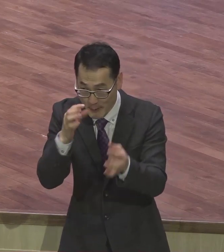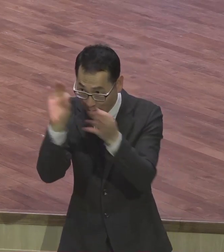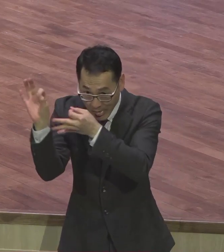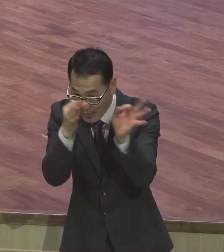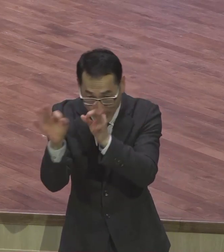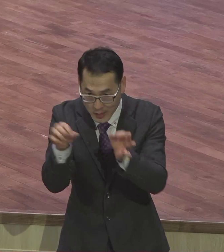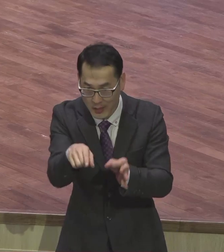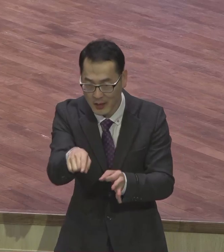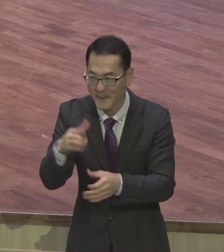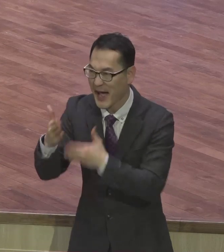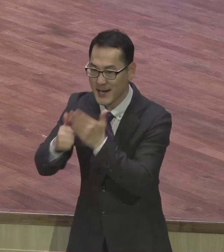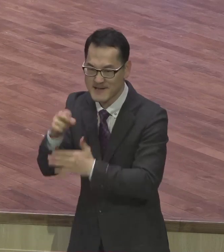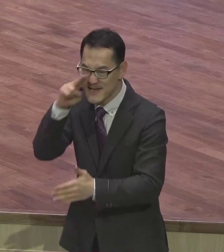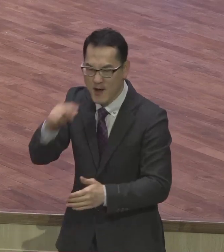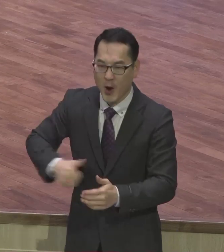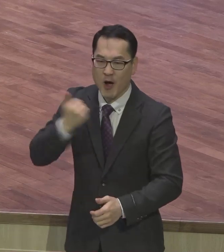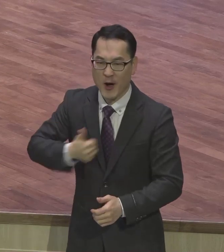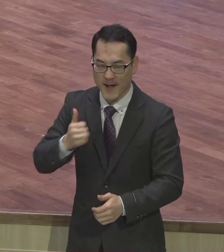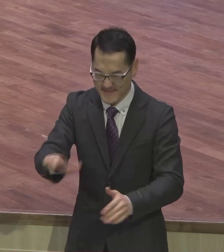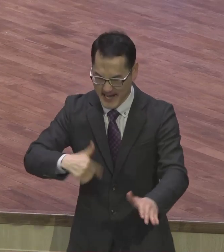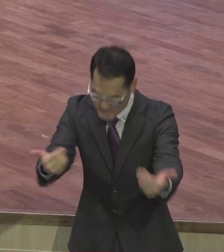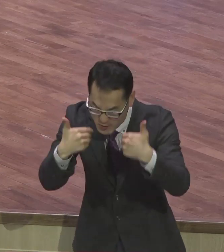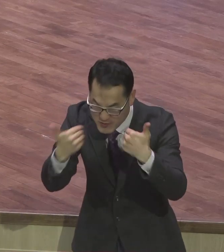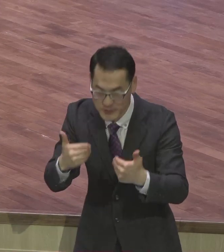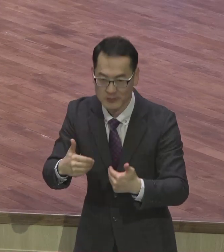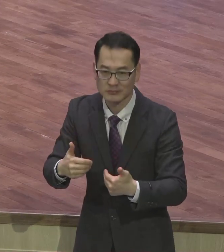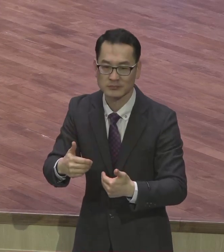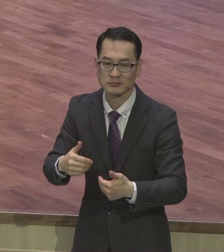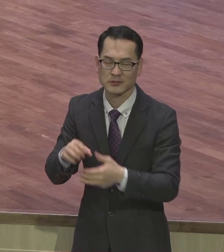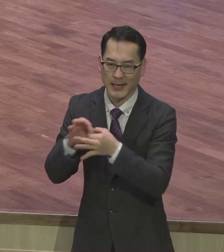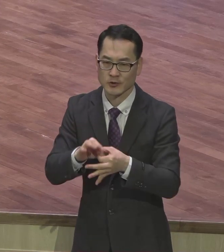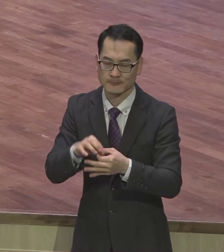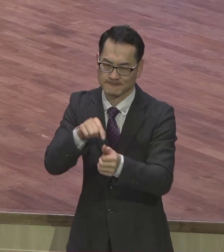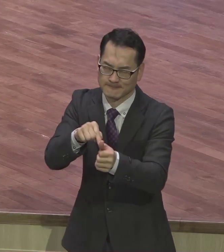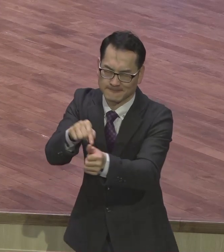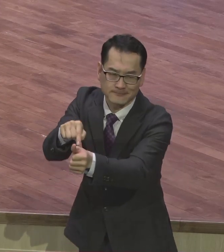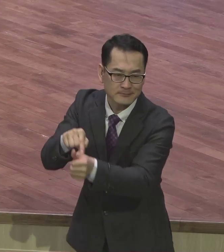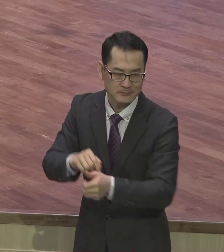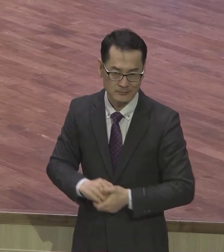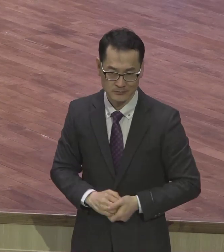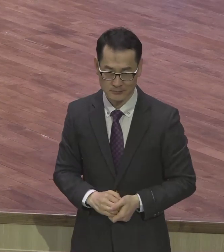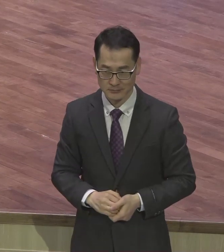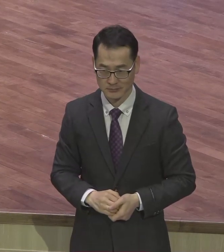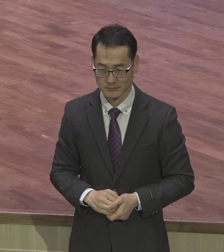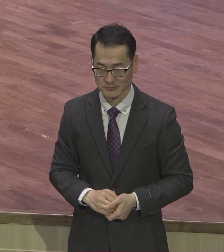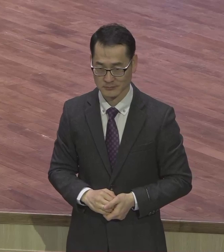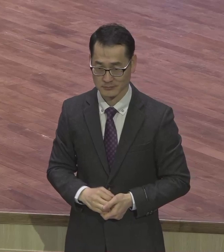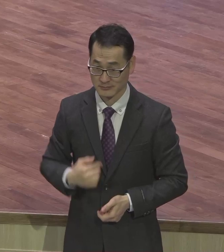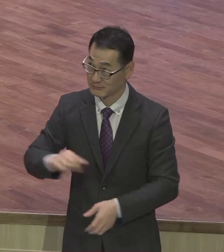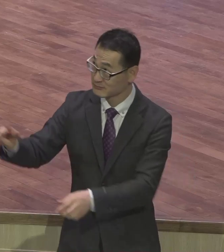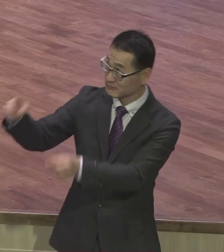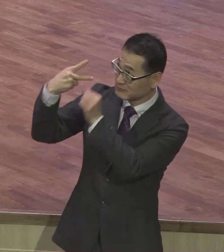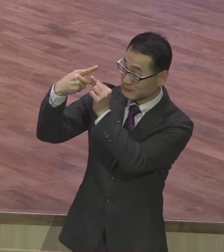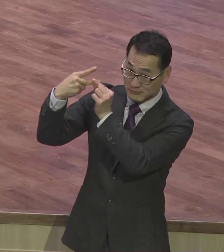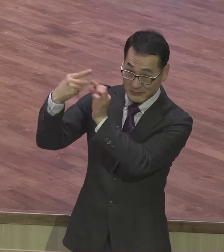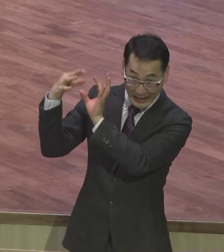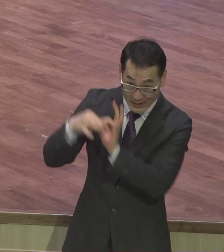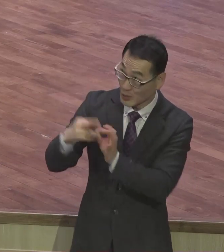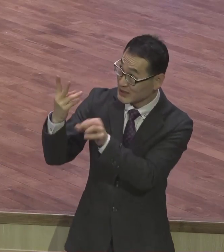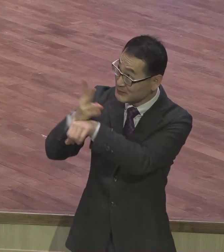오늘 이후로 좀 처음에 보시길 바랍니다. 얼마나 감사합니다. 나를 다 쳐다보고 나를 다해 나를 통해서 하나님의